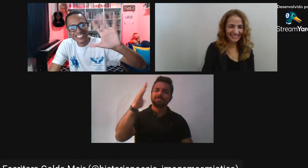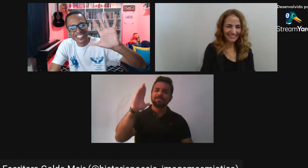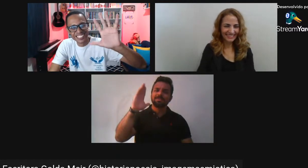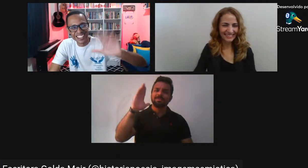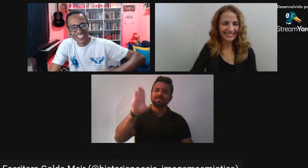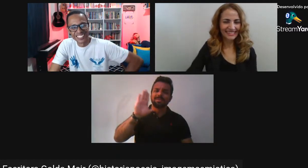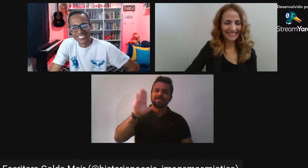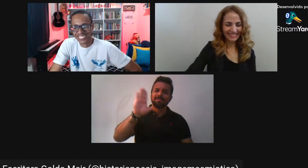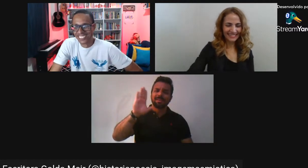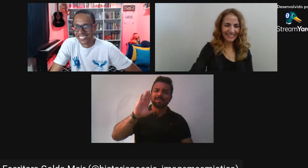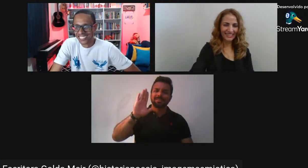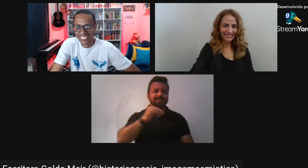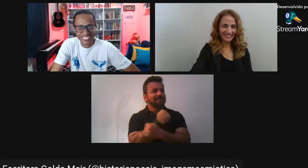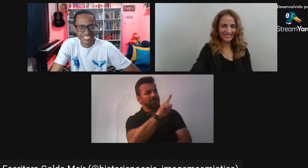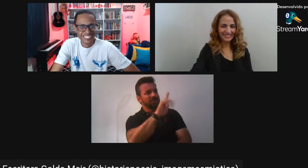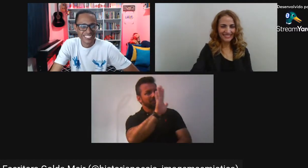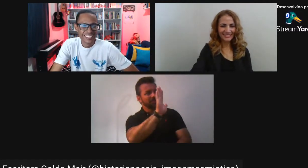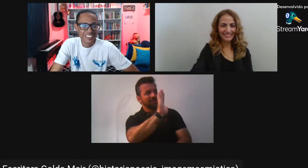Tchau, tchau